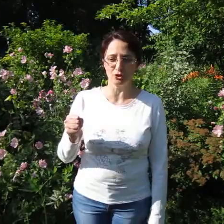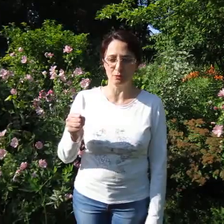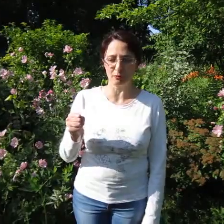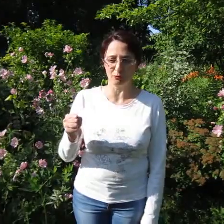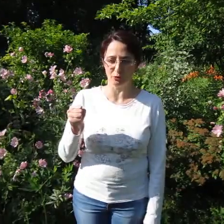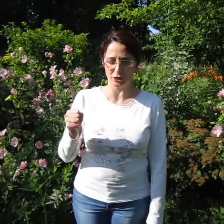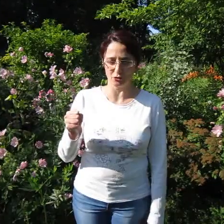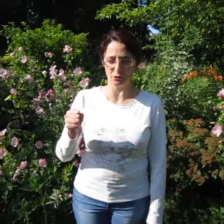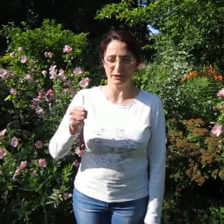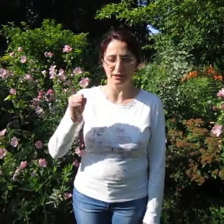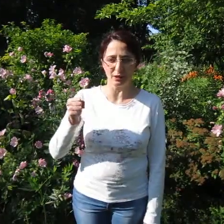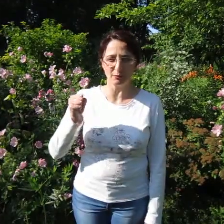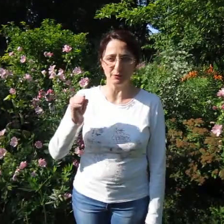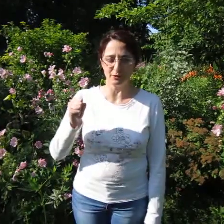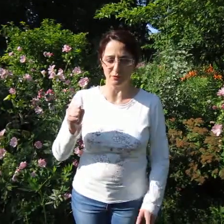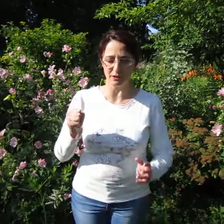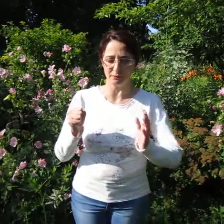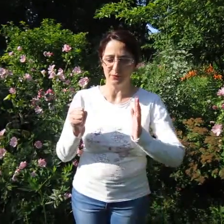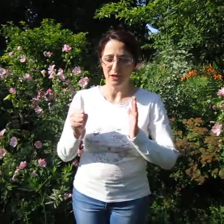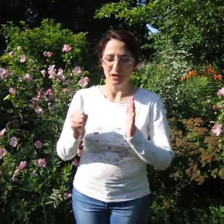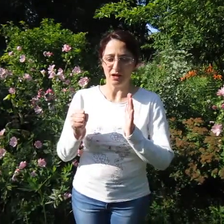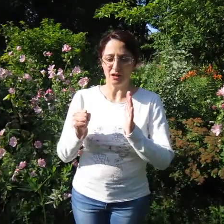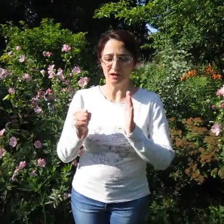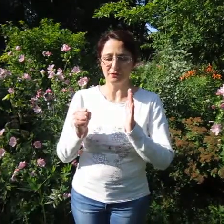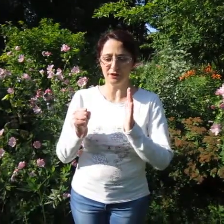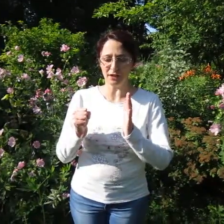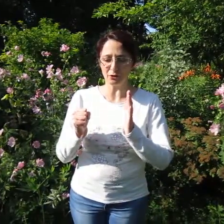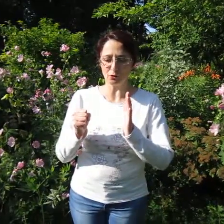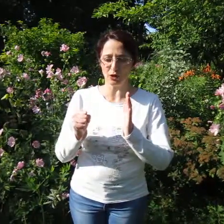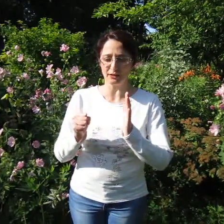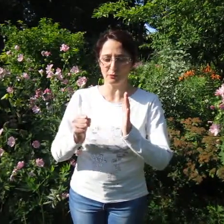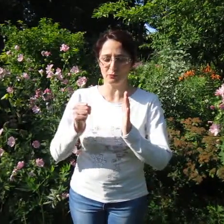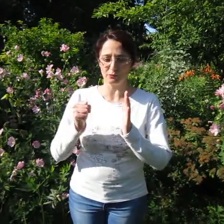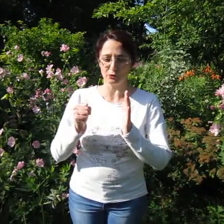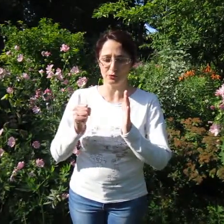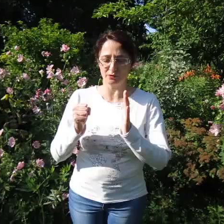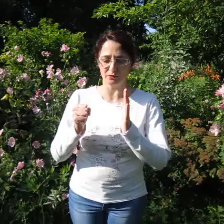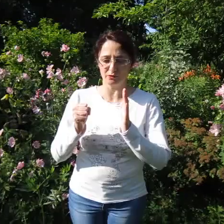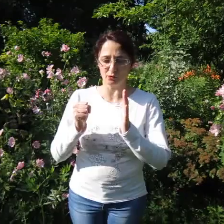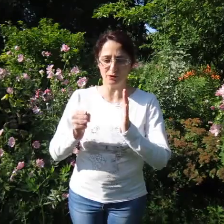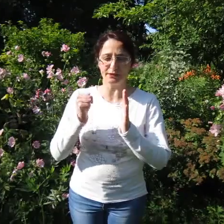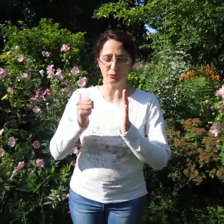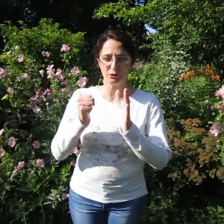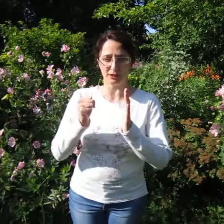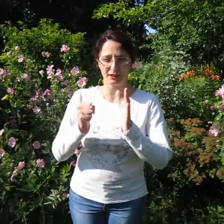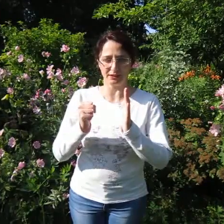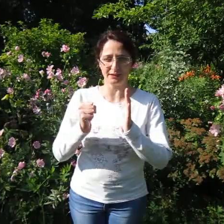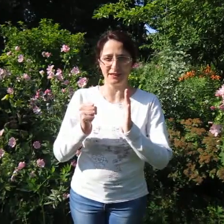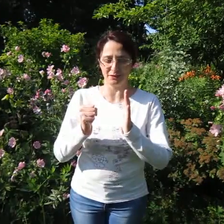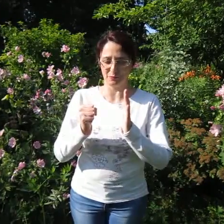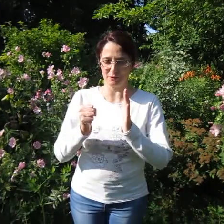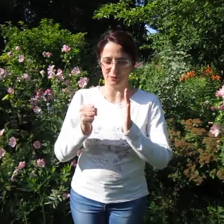сжимаем в кулачок, это как бы предмет, а вторая рука это то, где будет находиться этот предмет.